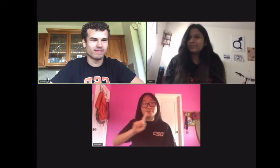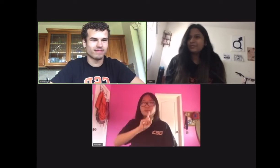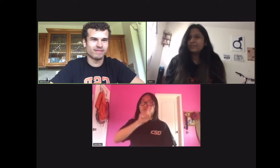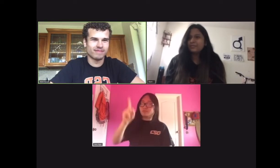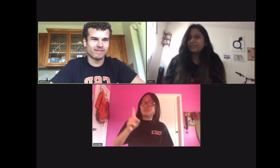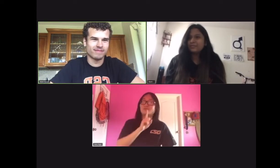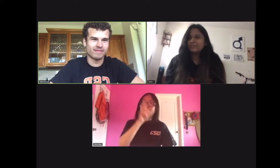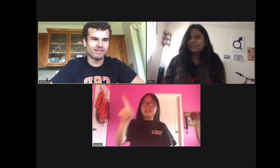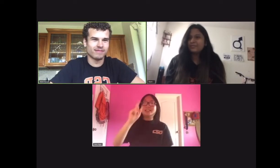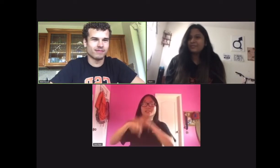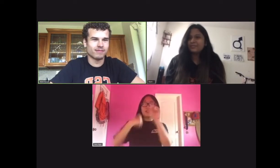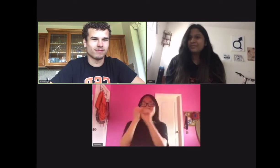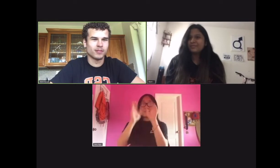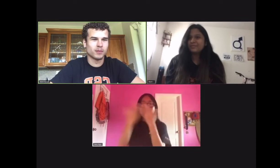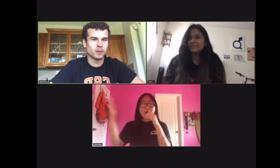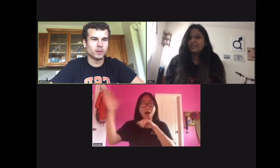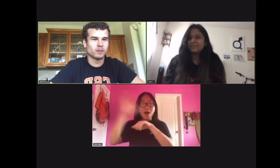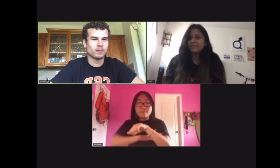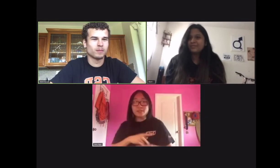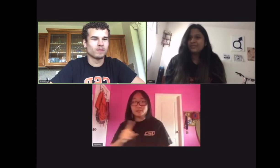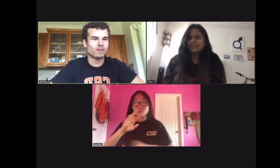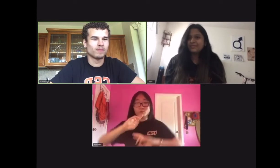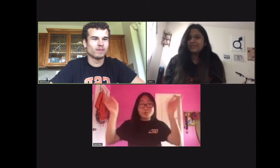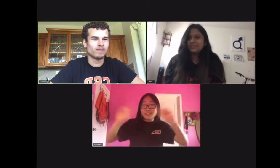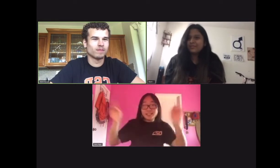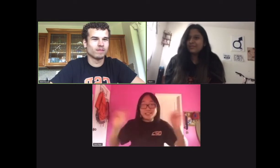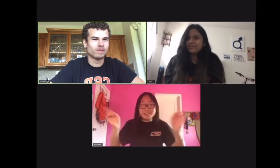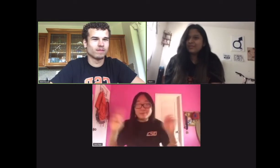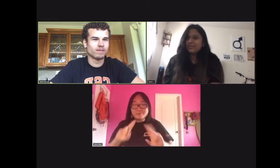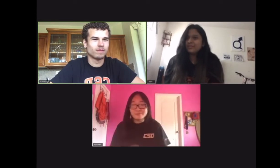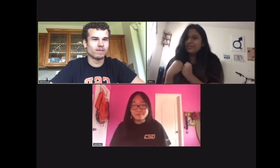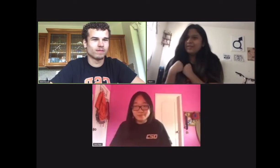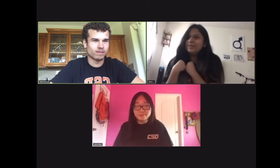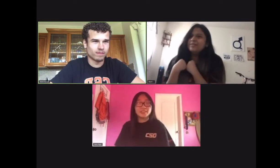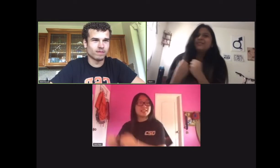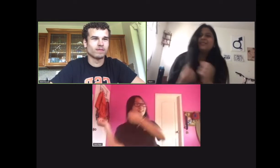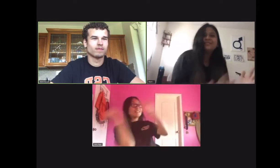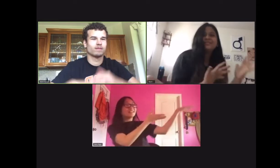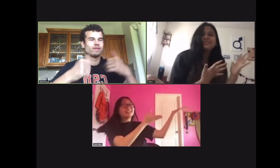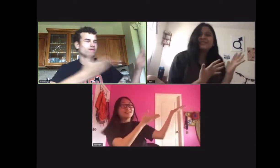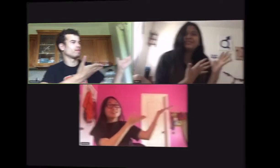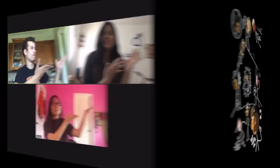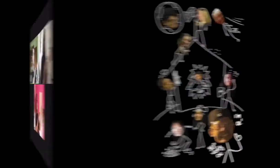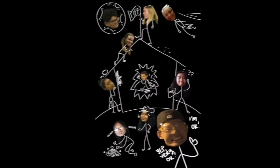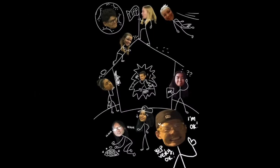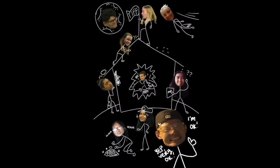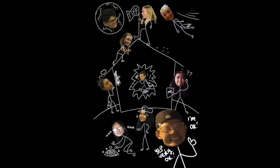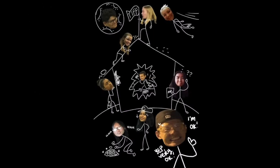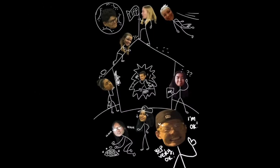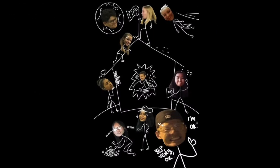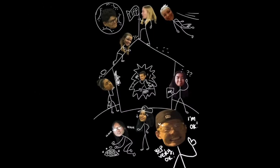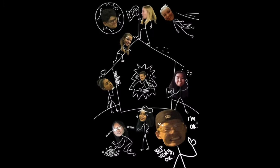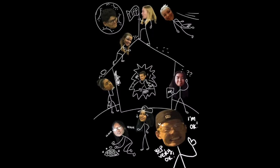Sí, esta es la portada del libro anual. La real. ¿Están listos? ¡Aquí está!